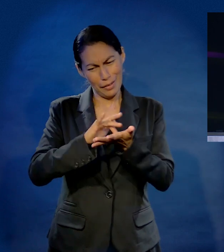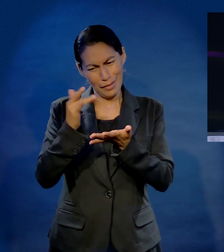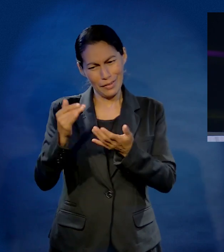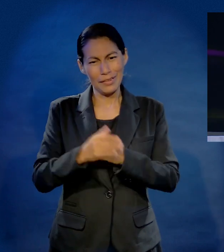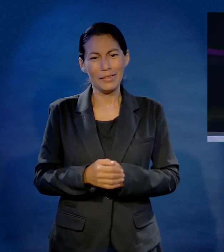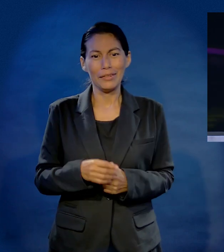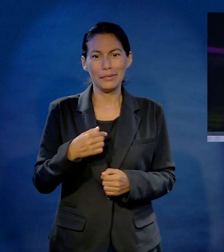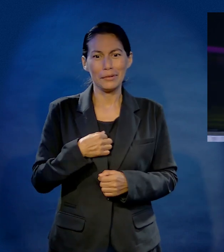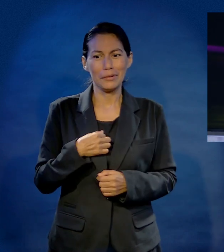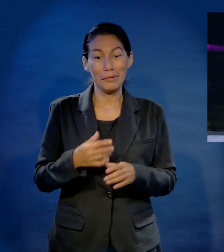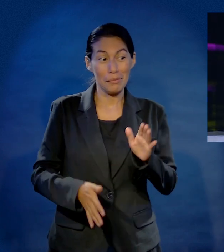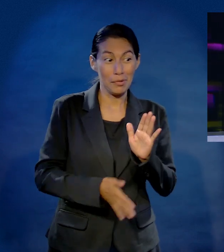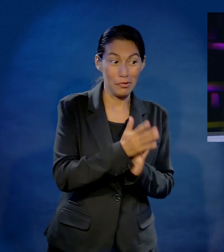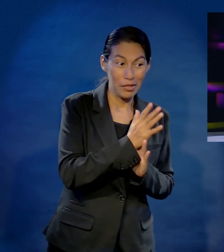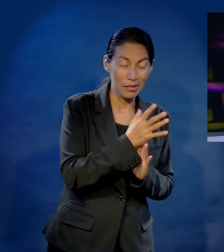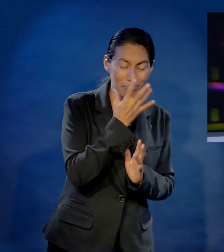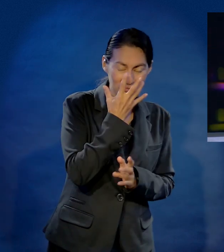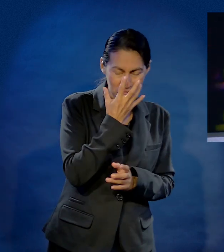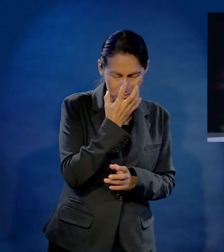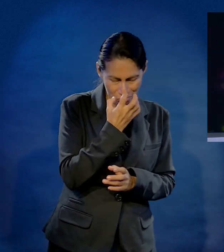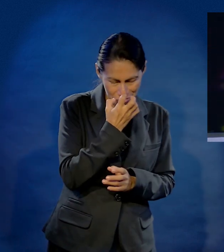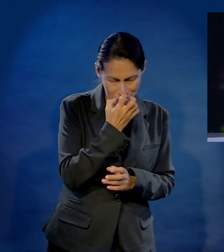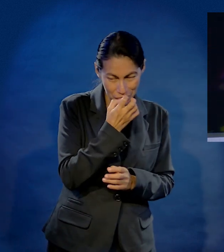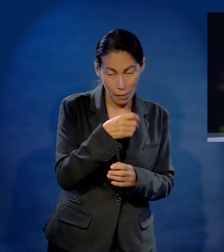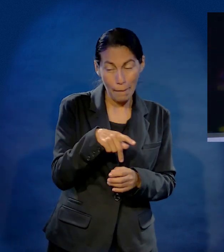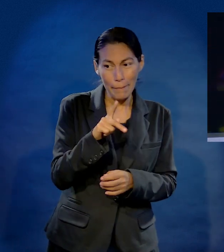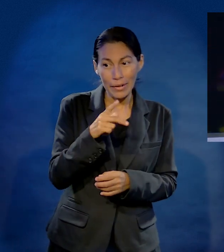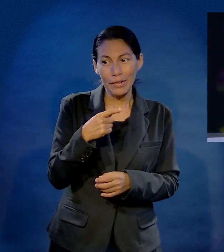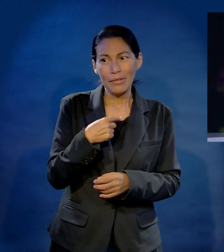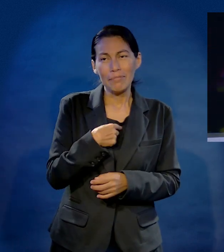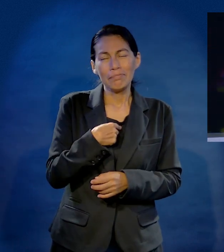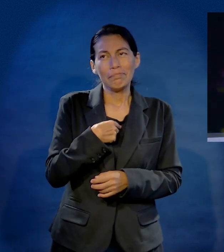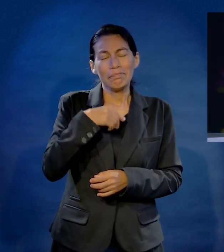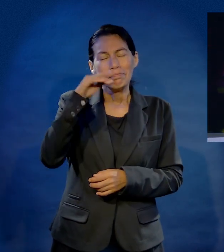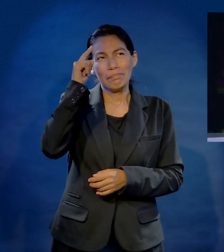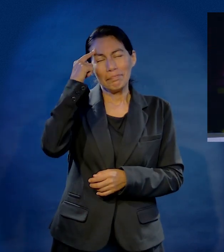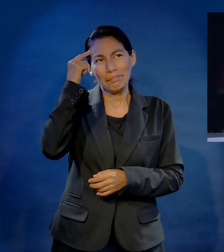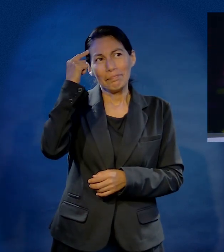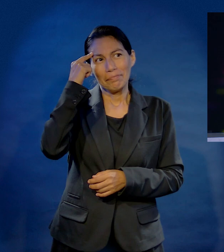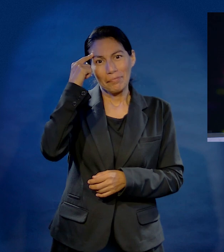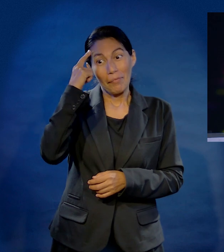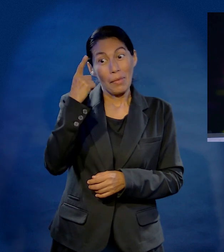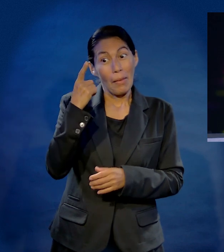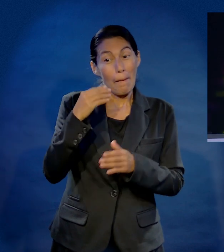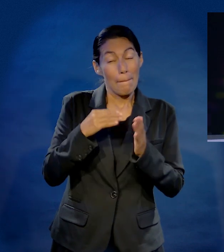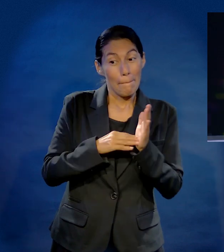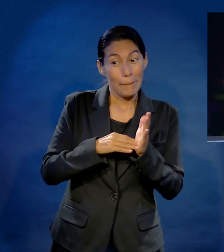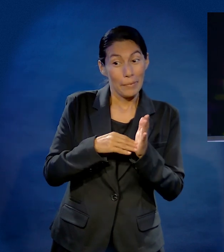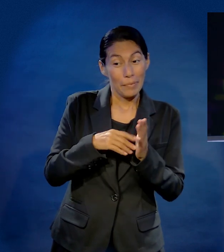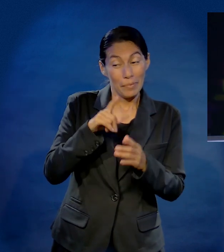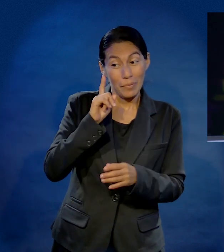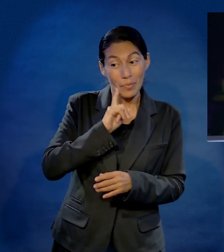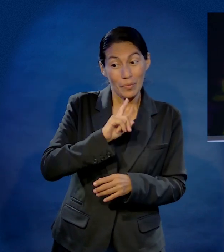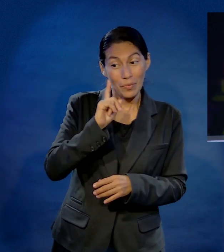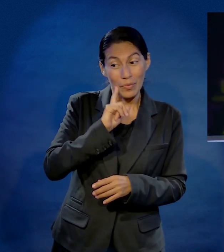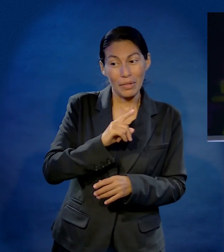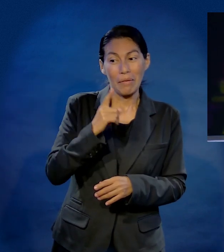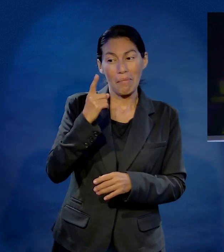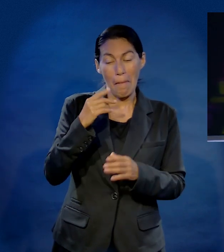Esa es motivación de la buena, pastor. Yo salí de ahí con la misma pena, pero me decía a mí mismo, hay mil muchachas en esta universidad.